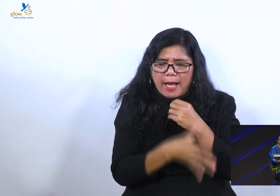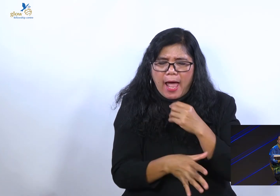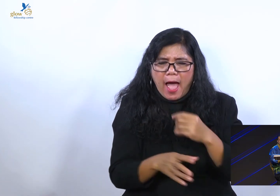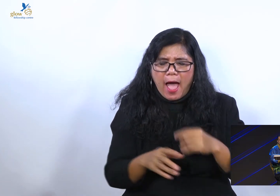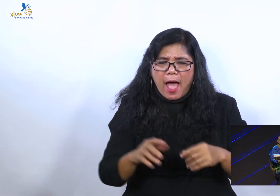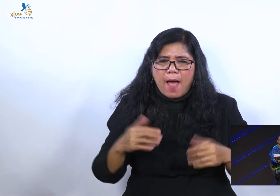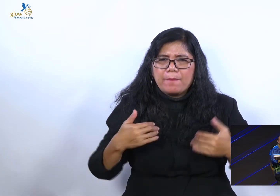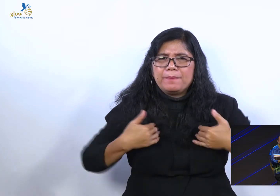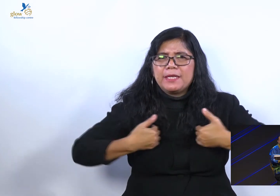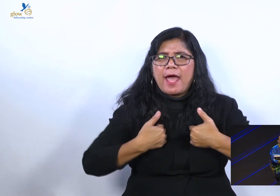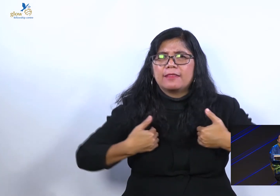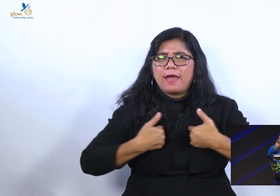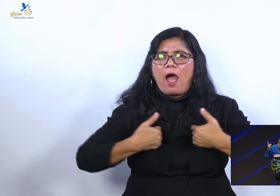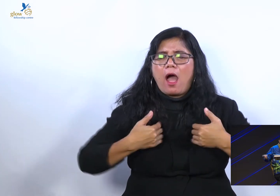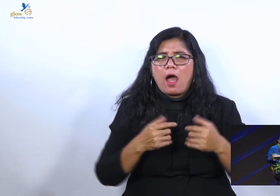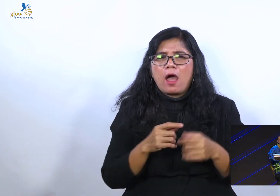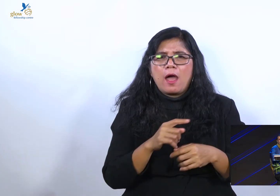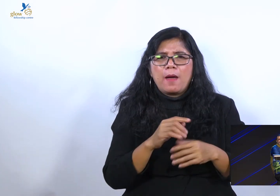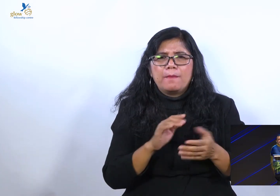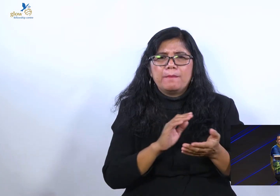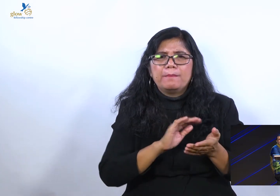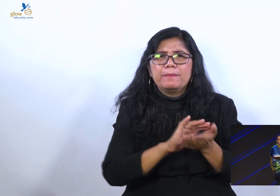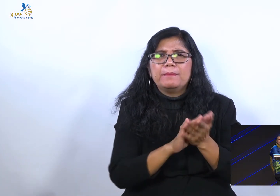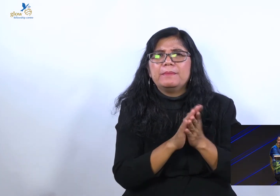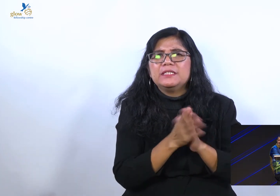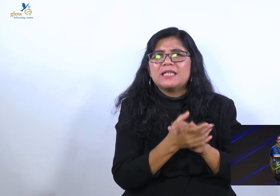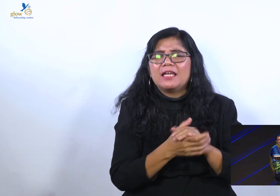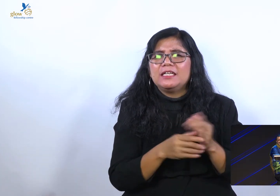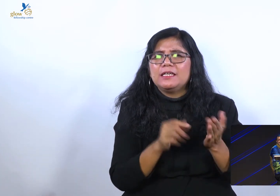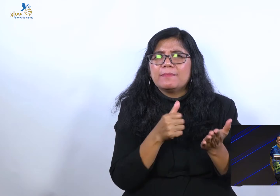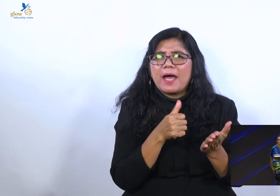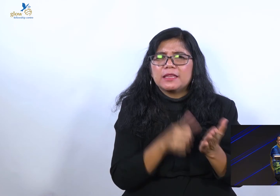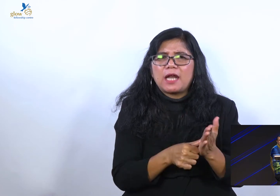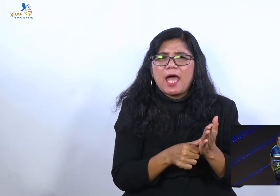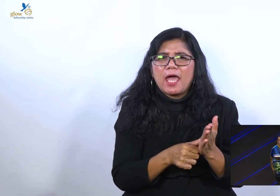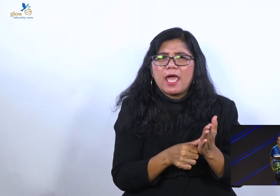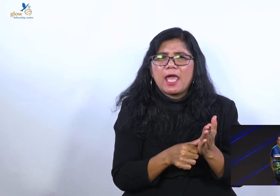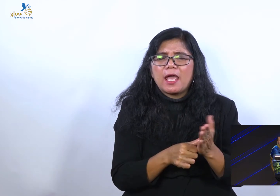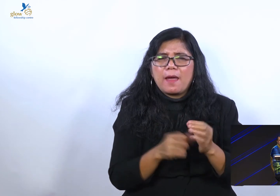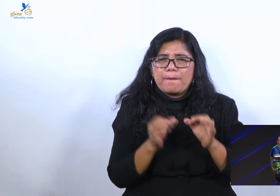menjadi metrai. pentahirannya.